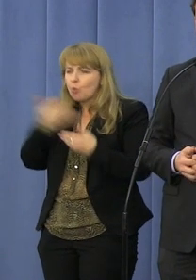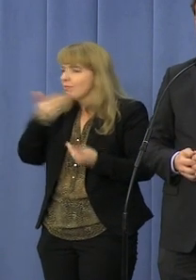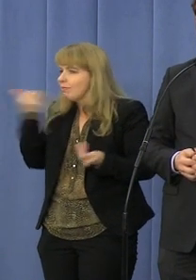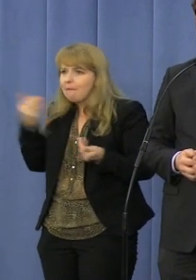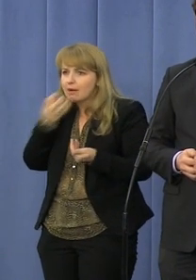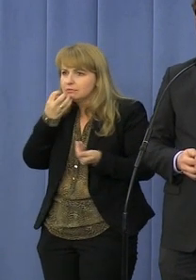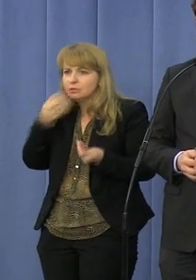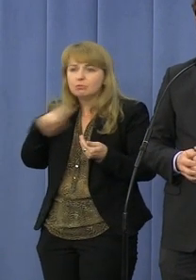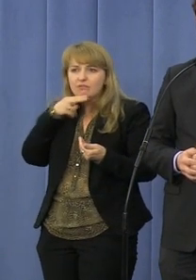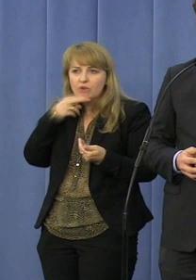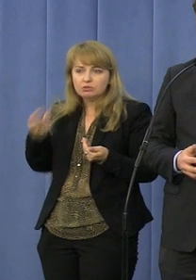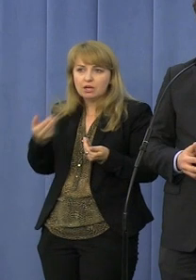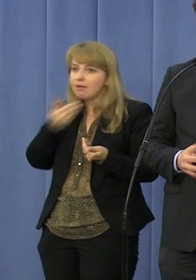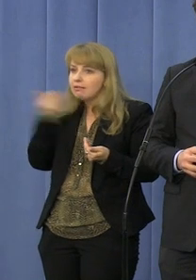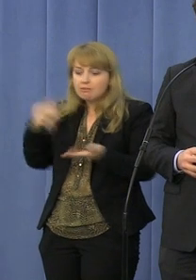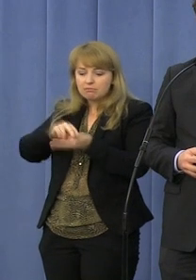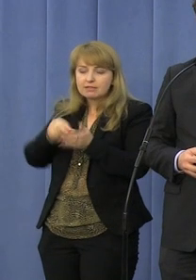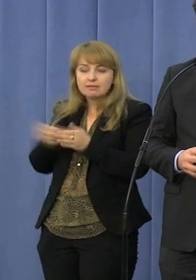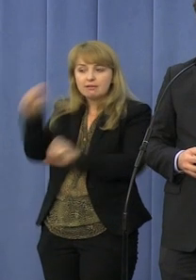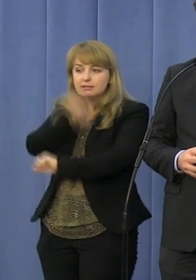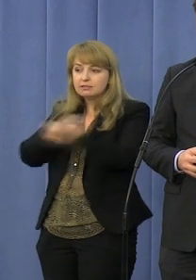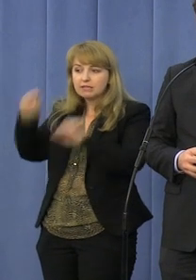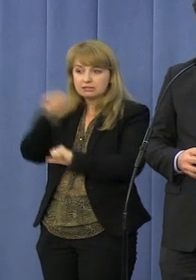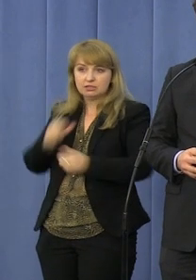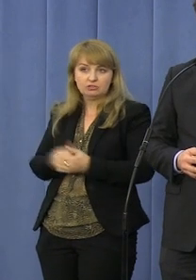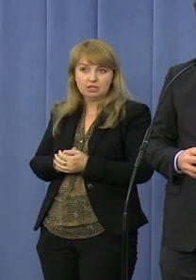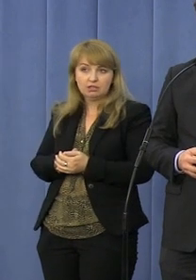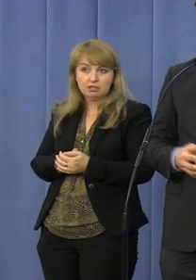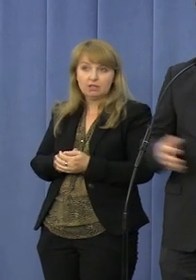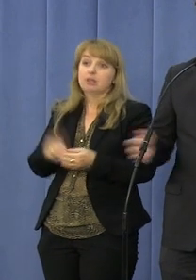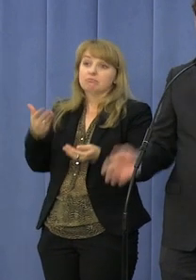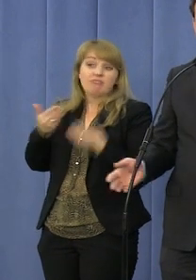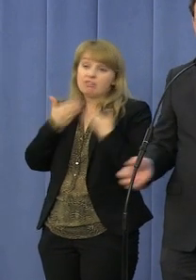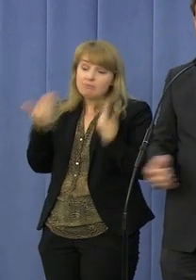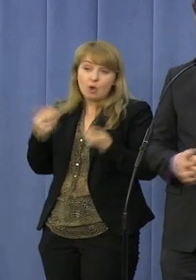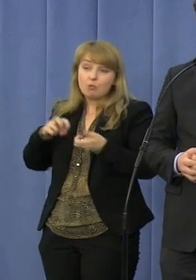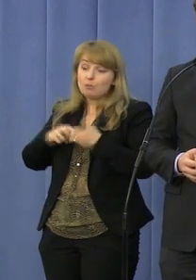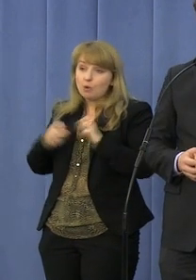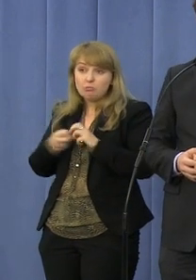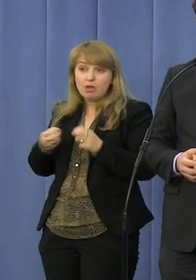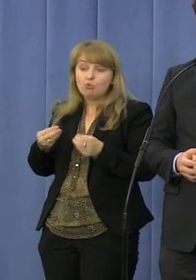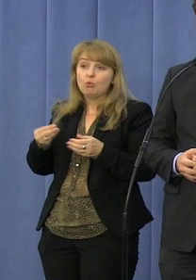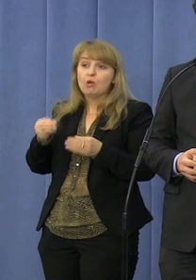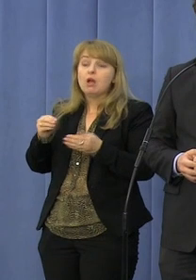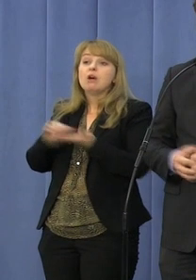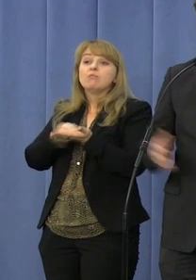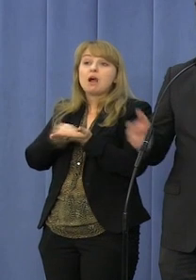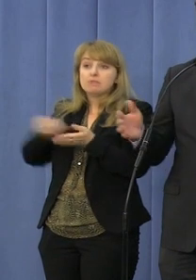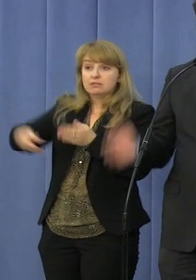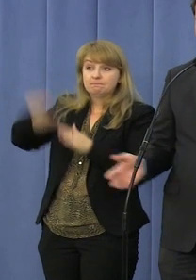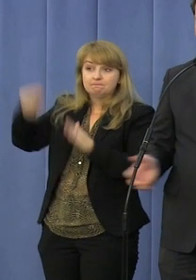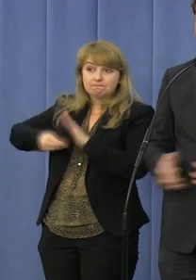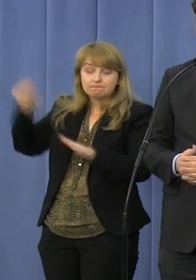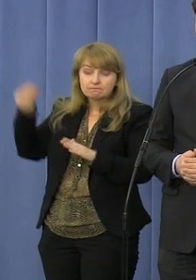nie ma ciepłej wody, nie ma sali gimnastycznej. Nie byłoby problemu z papierem toaletowym, w szkołach